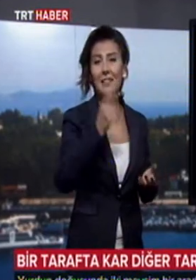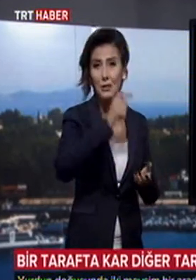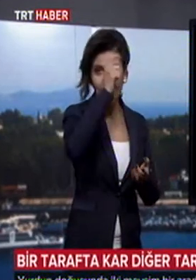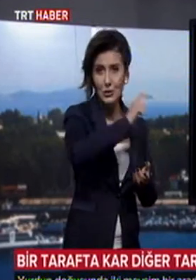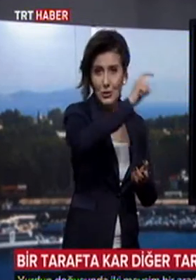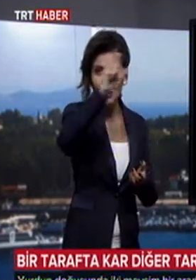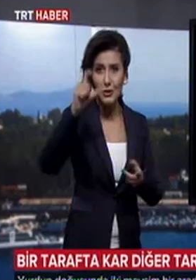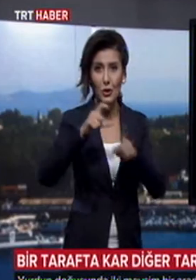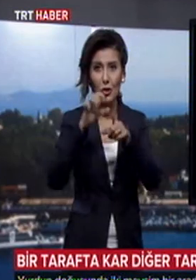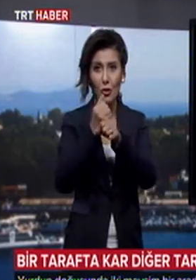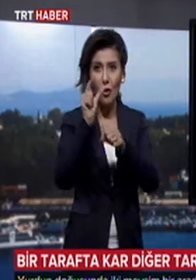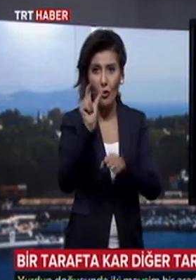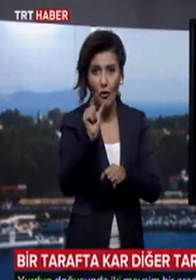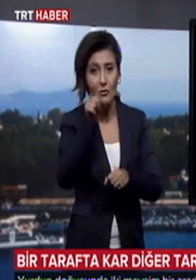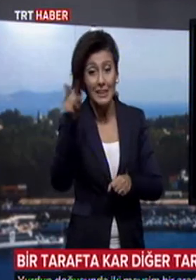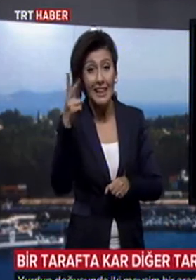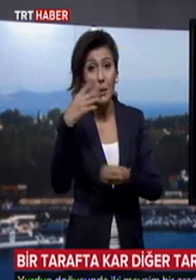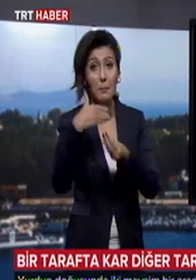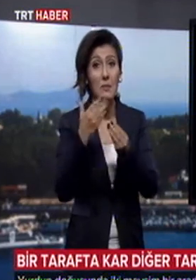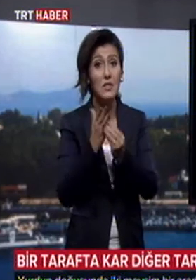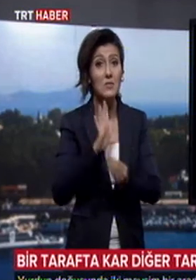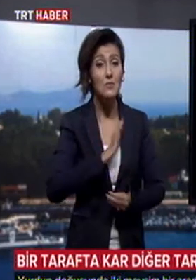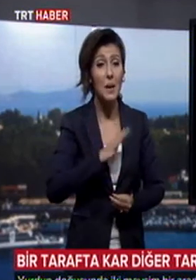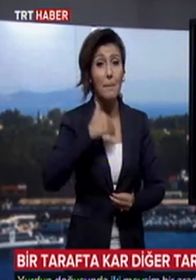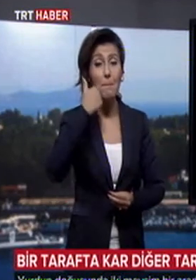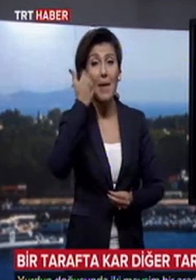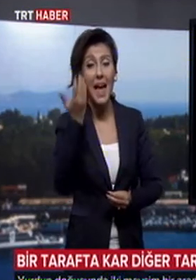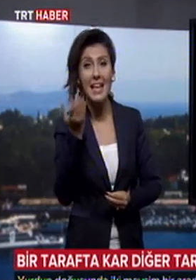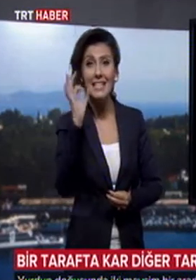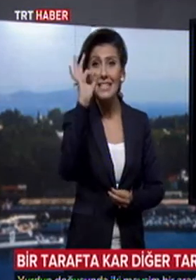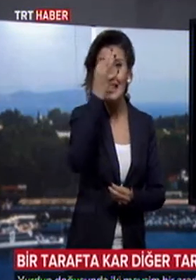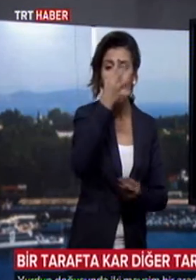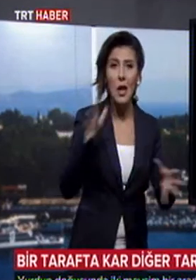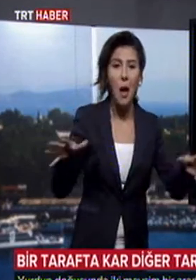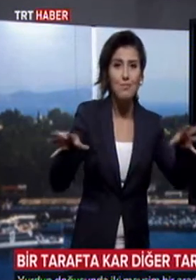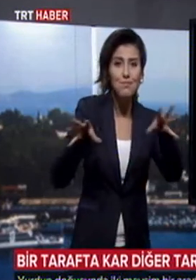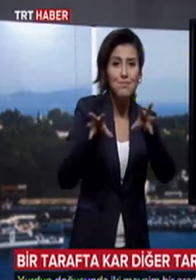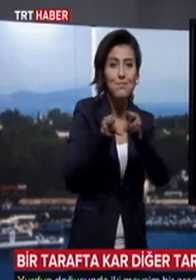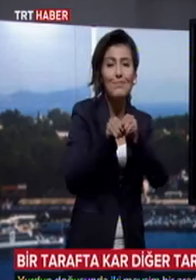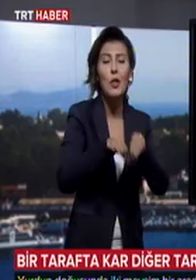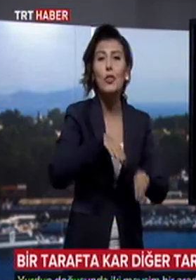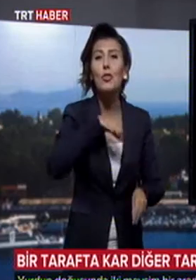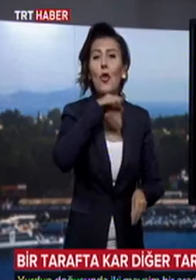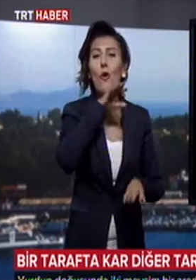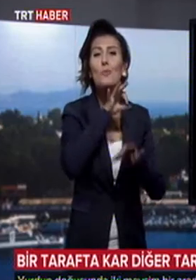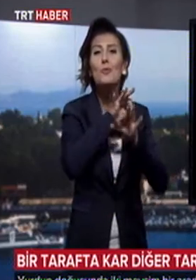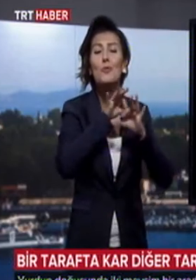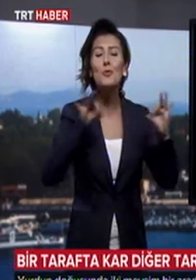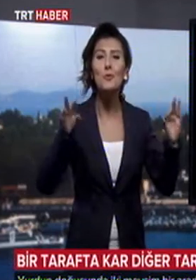mevsim bir arada yaşanıyor. Şimdi beyazla yeşilin bütünleştiği doğumsuz, doyumsuz manzaraları getiriyoruz ekranlarınıza.